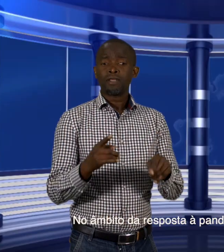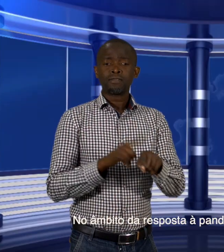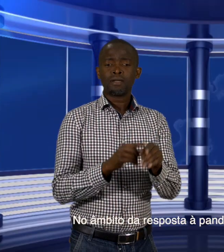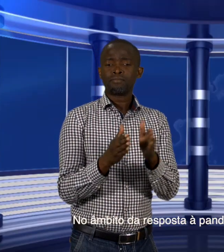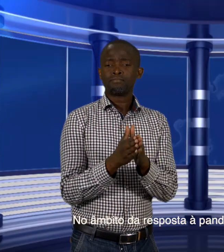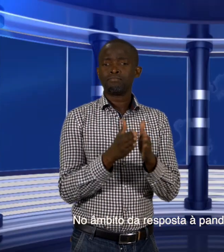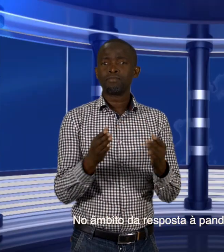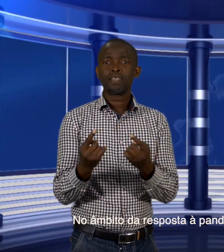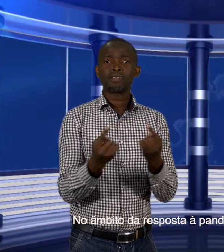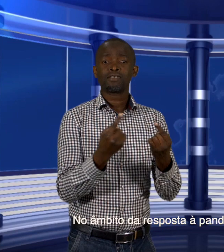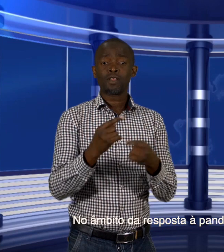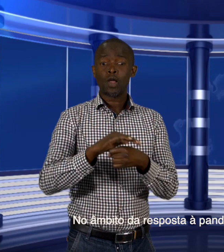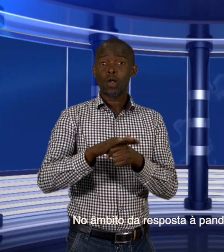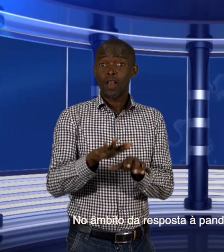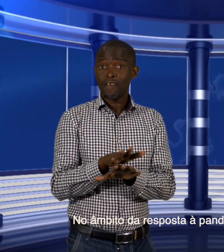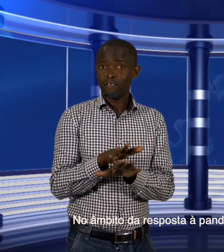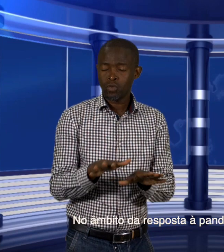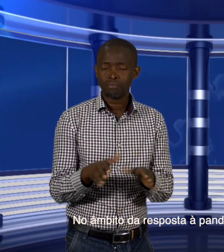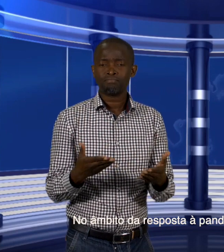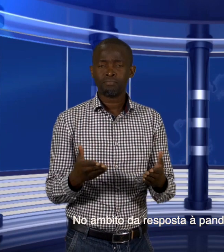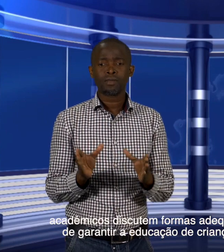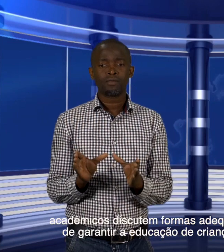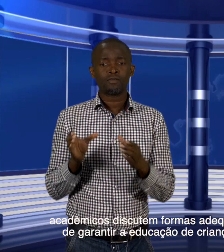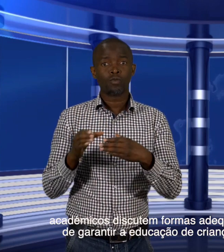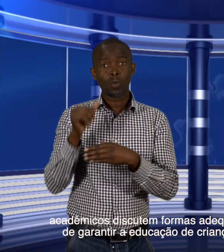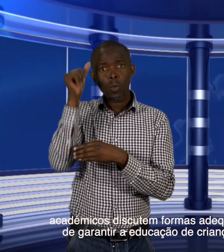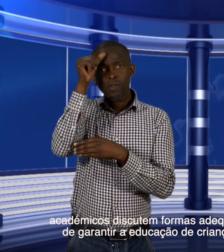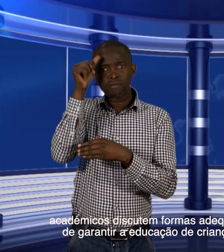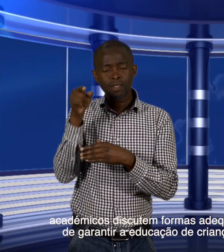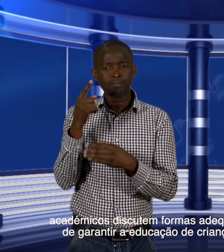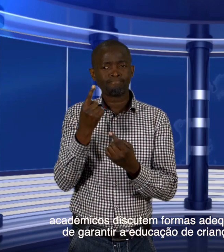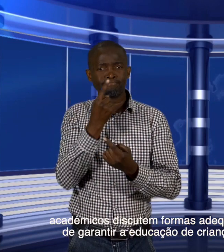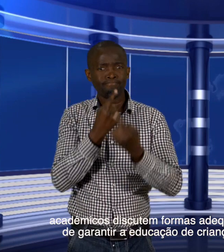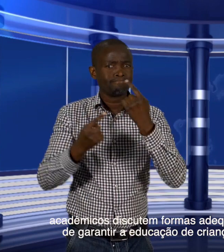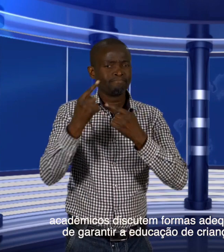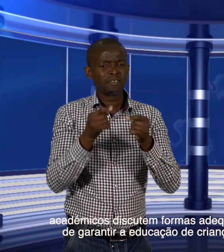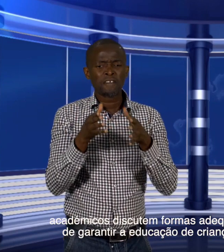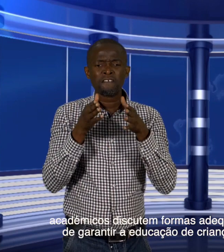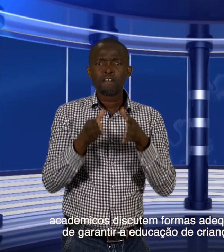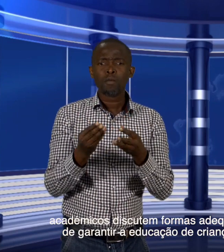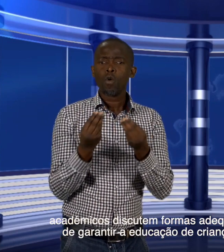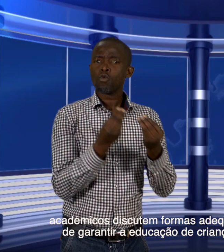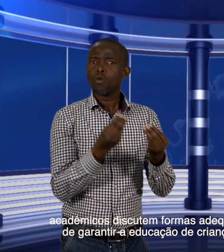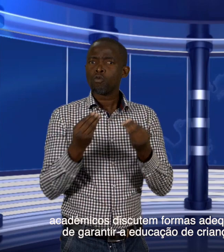âmbito da resposta à pandemia da Covid-19, acadêmicos discutem formas adequadas e